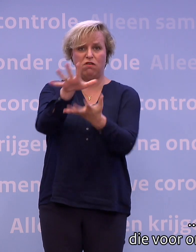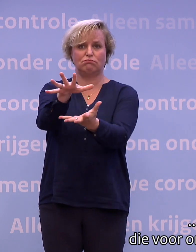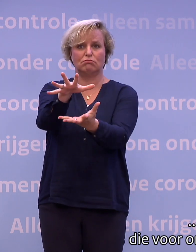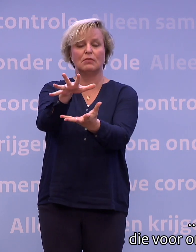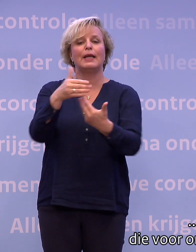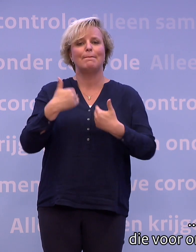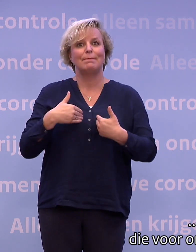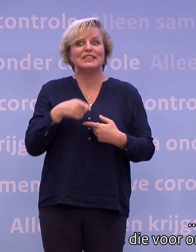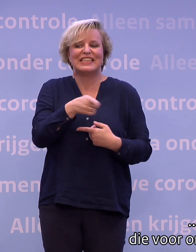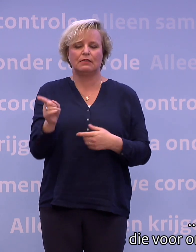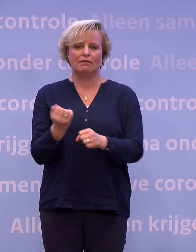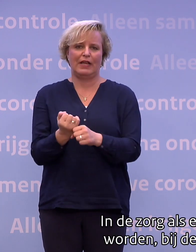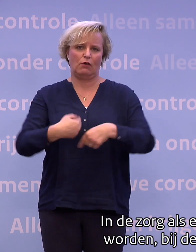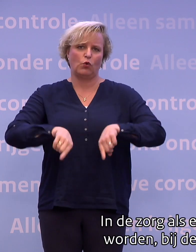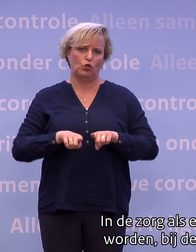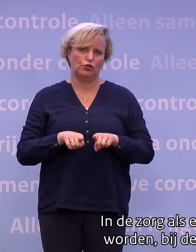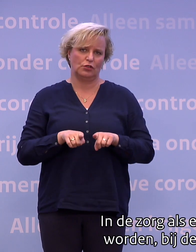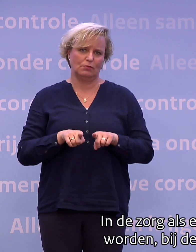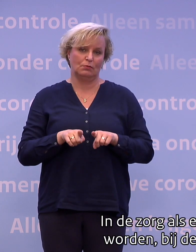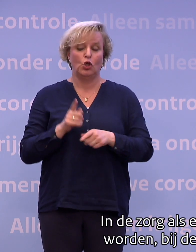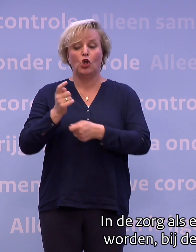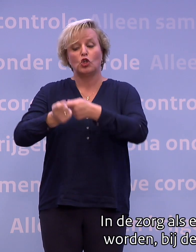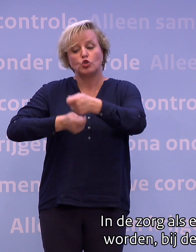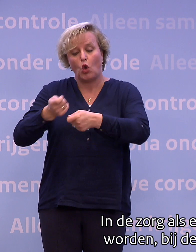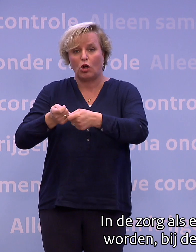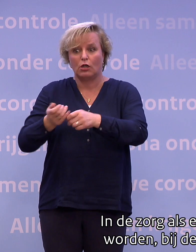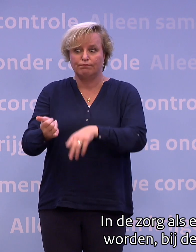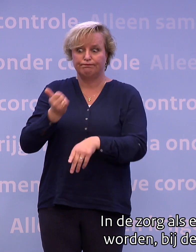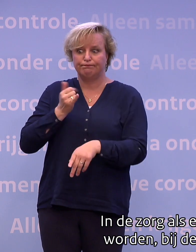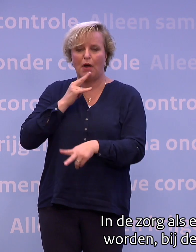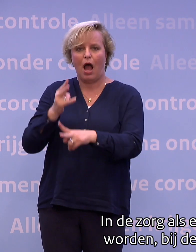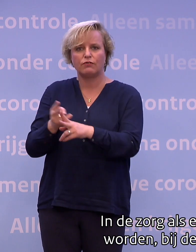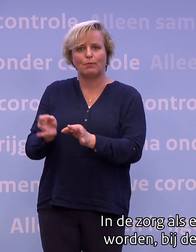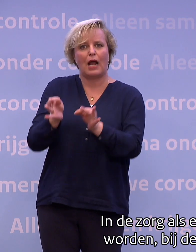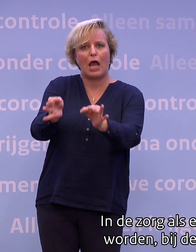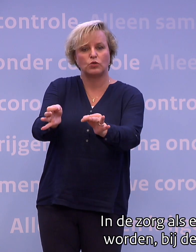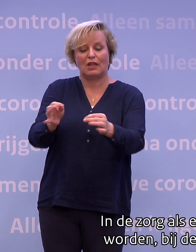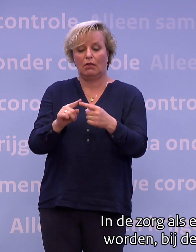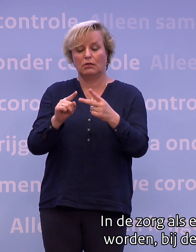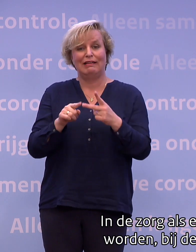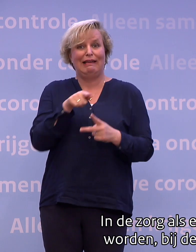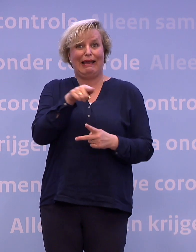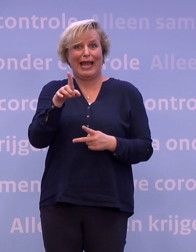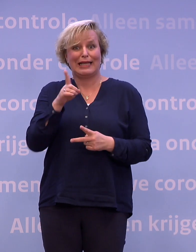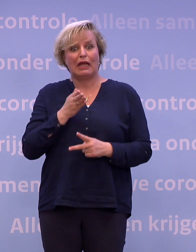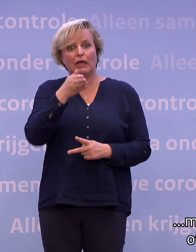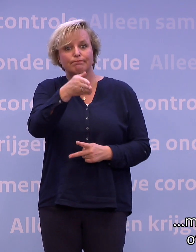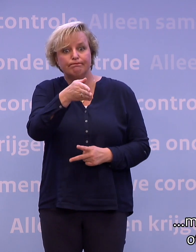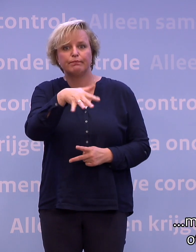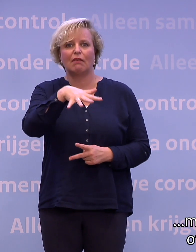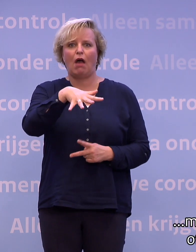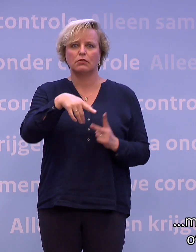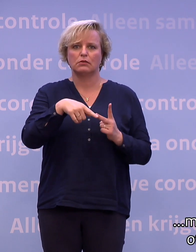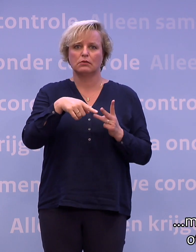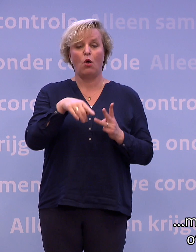die voor ons in de frontlinie staan. In de zorg, als een afspraak verplaatst moet worden. Bij de GGD, als je moet wachten. Maar